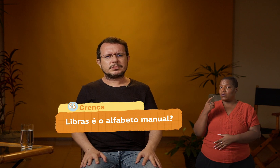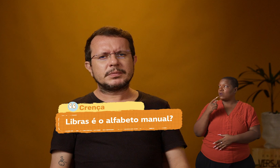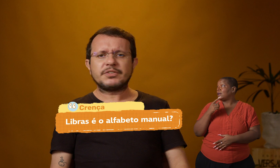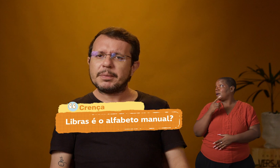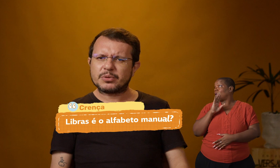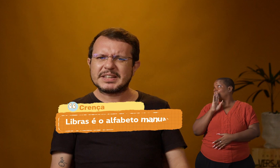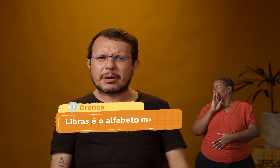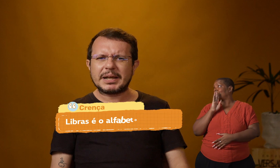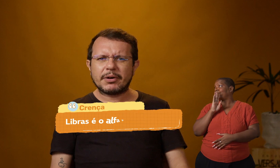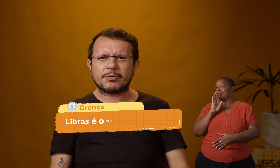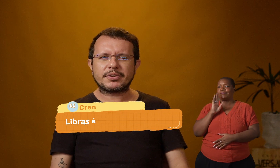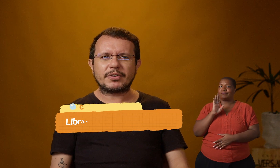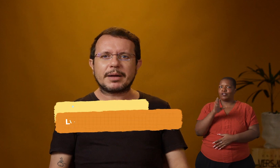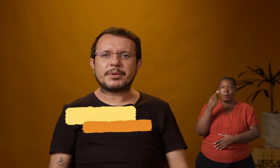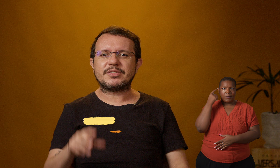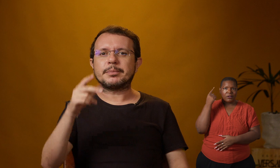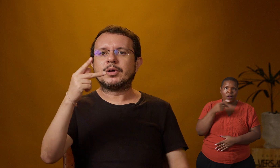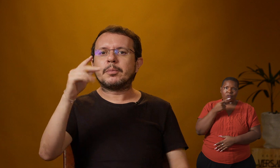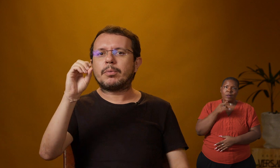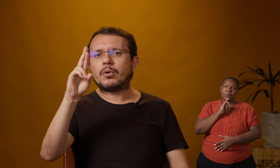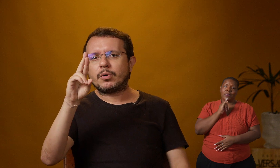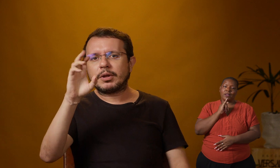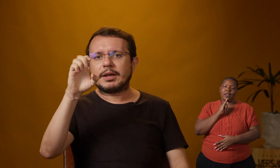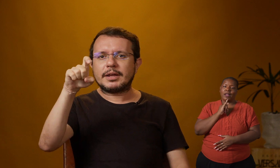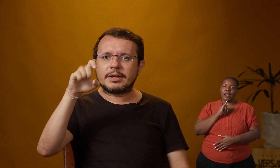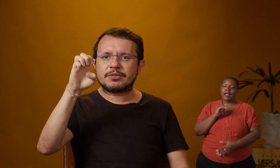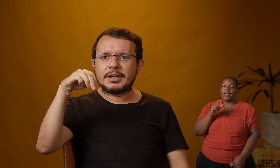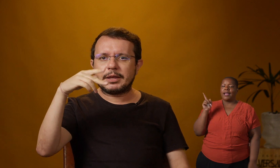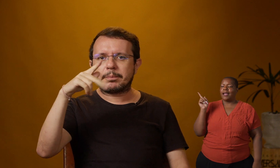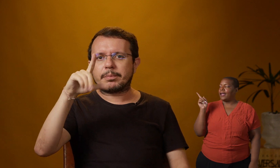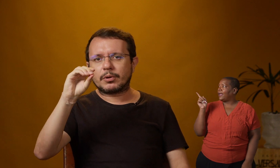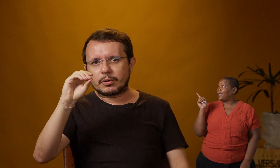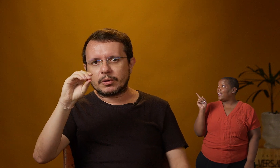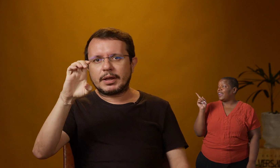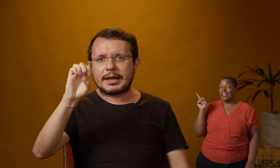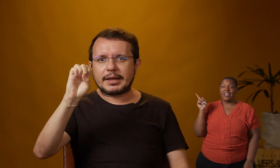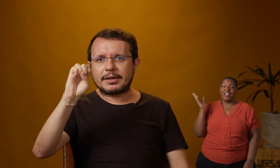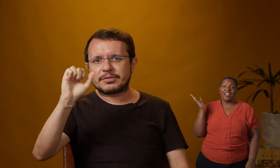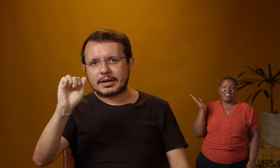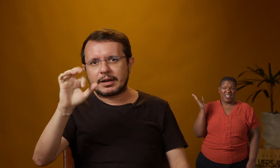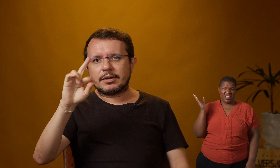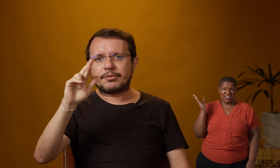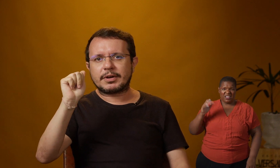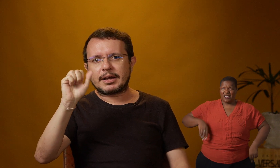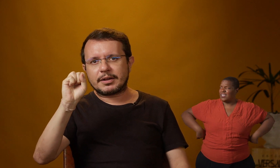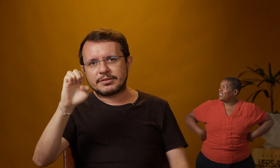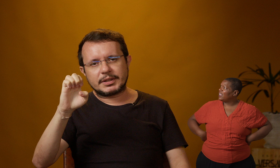Já pensou que trabalhão você falar, por exemplo, por exemplo, essa frase?